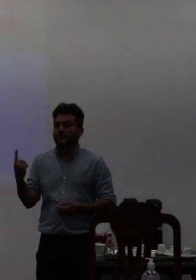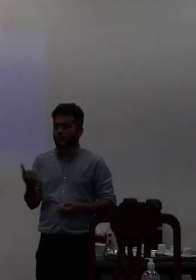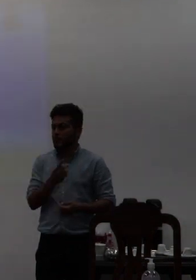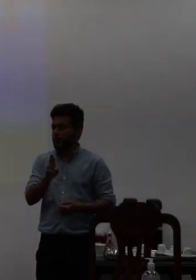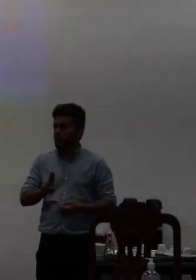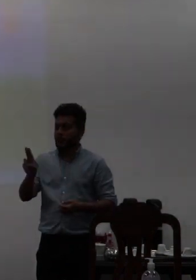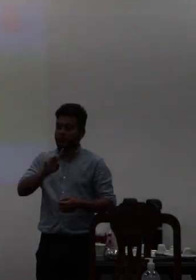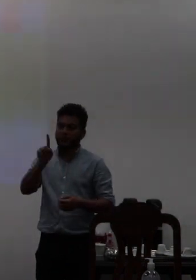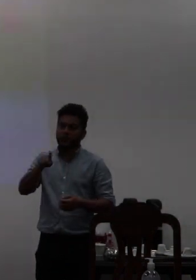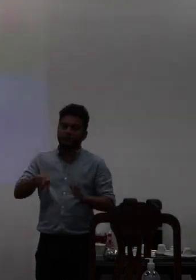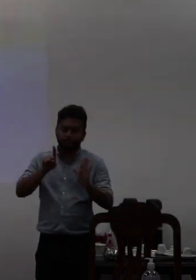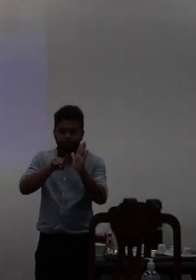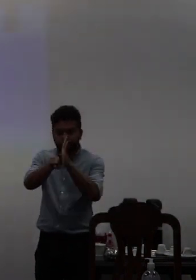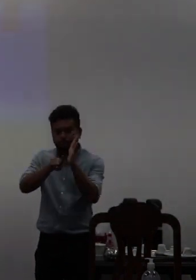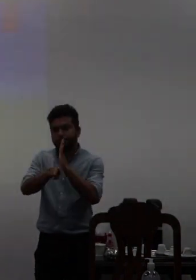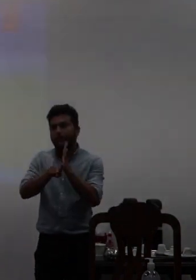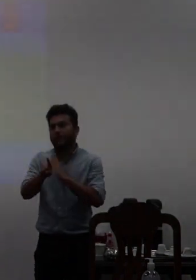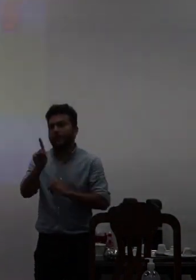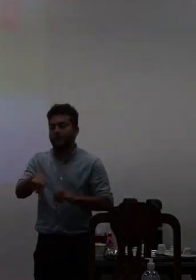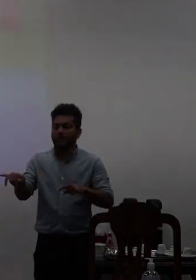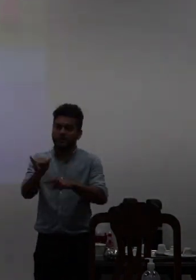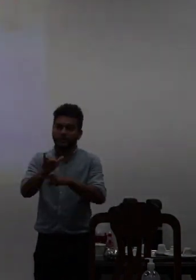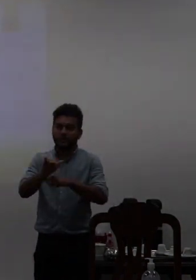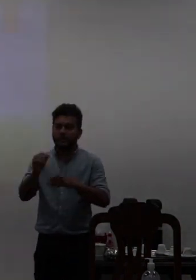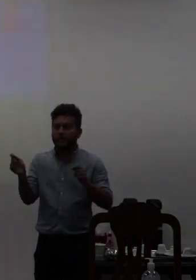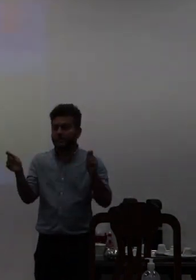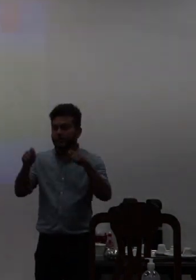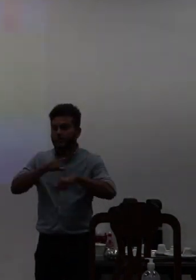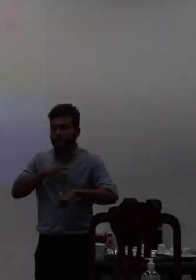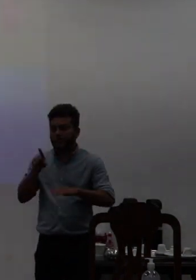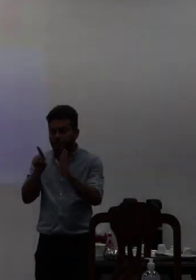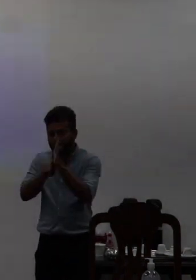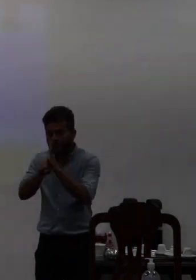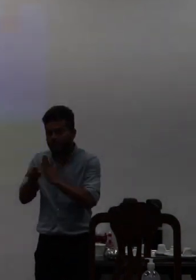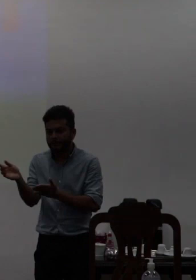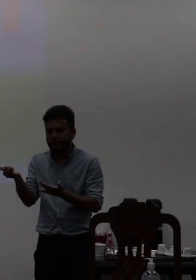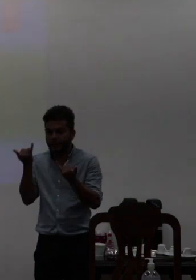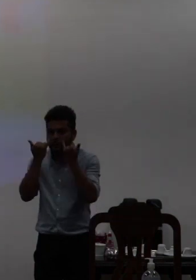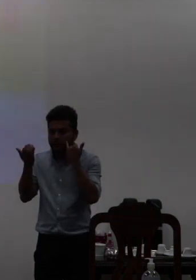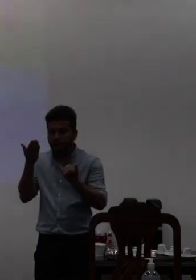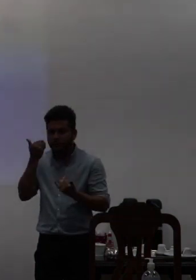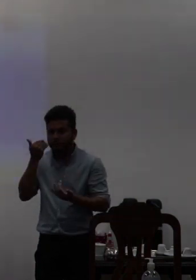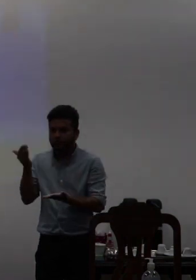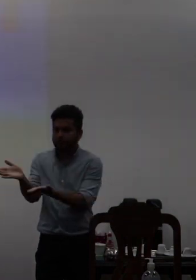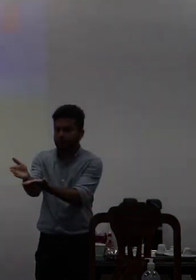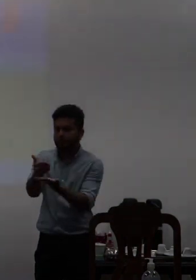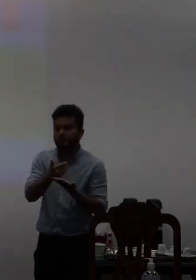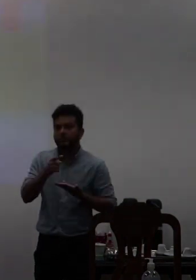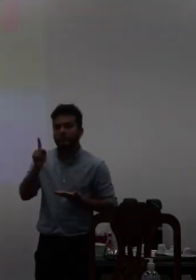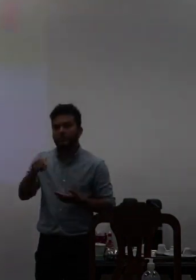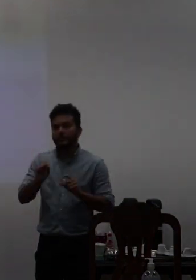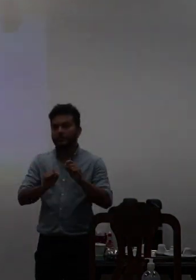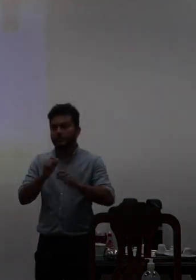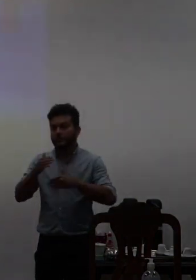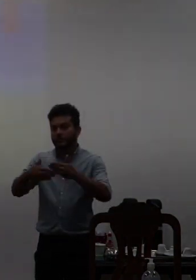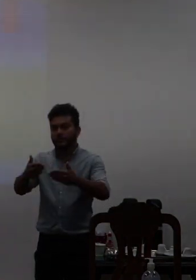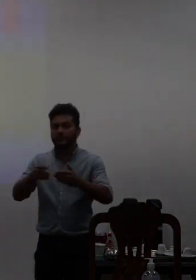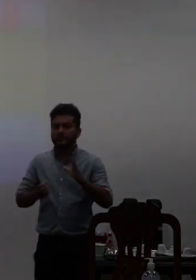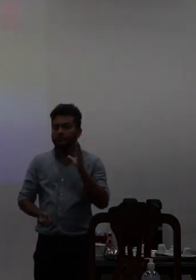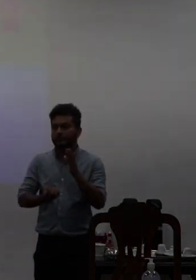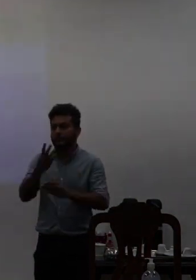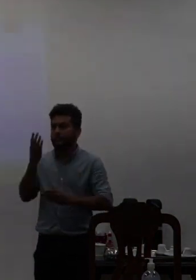questionário com o instrumento de diagnóstico vai ser presente agora no processo de construção das metas e